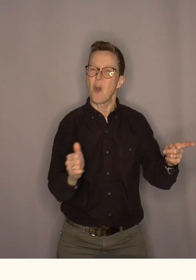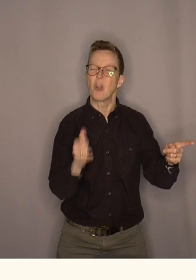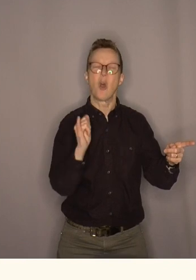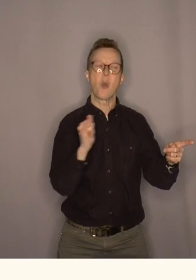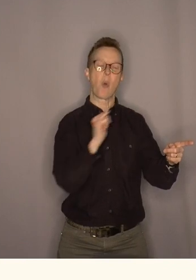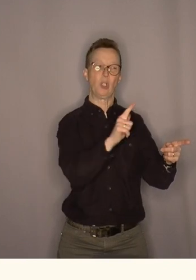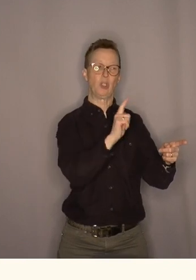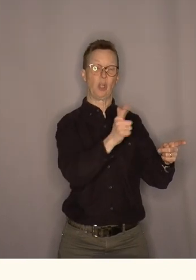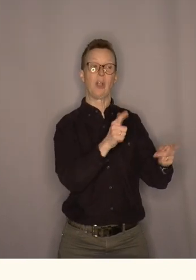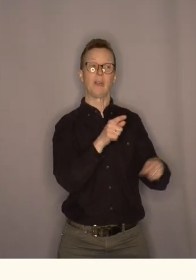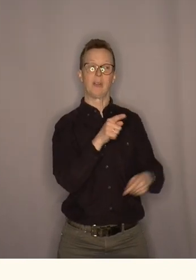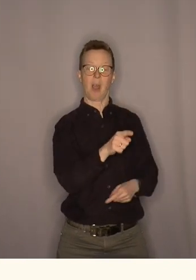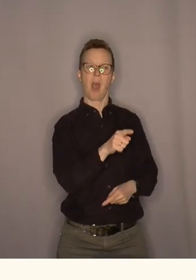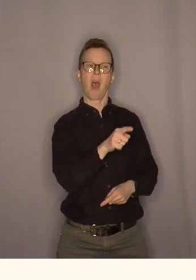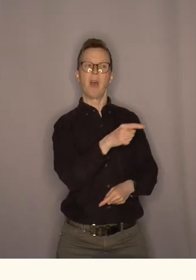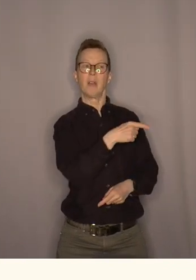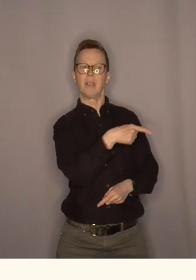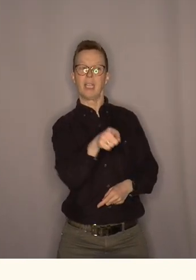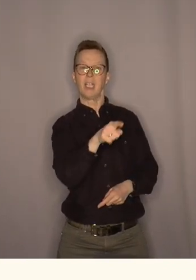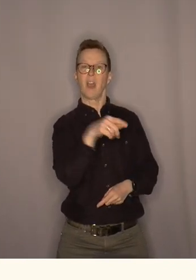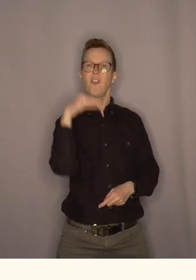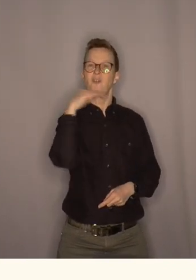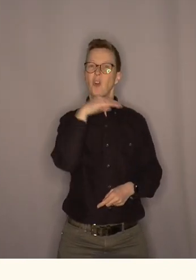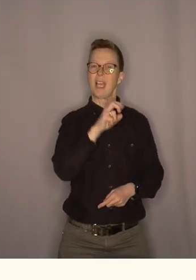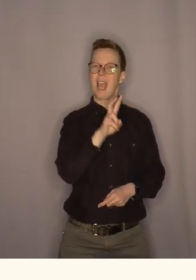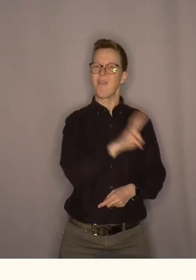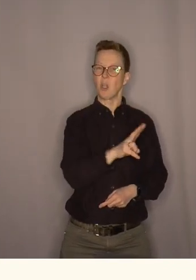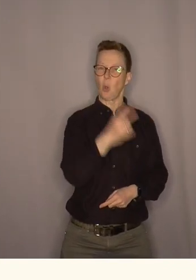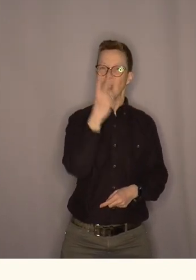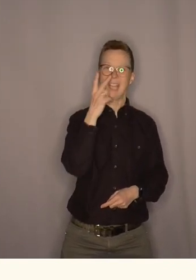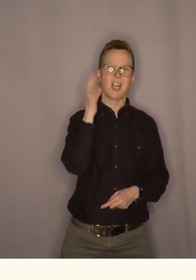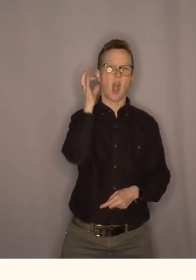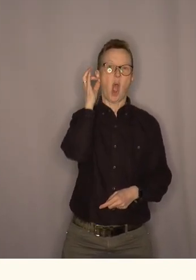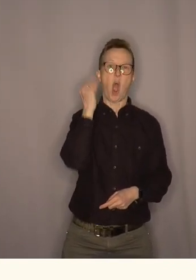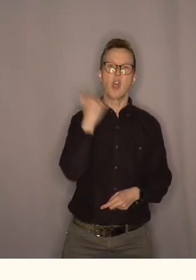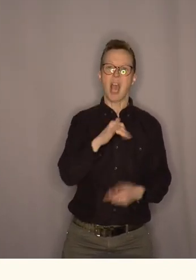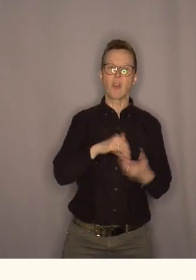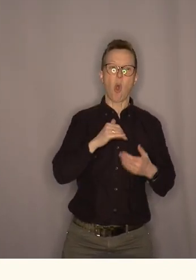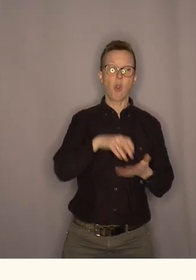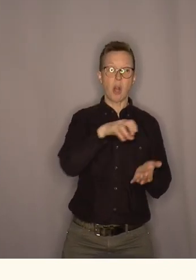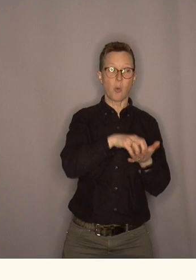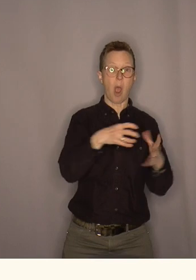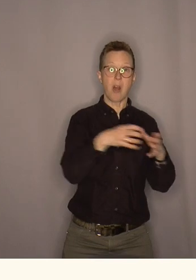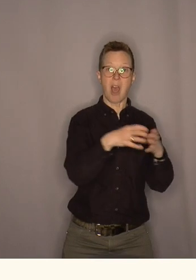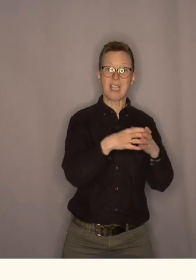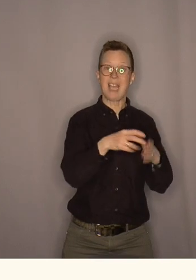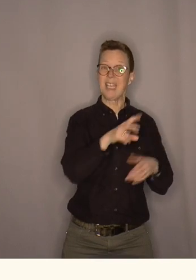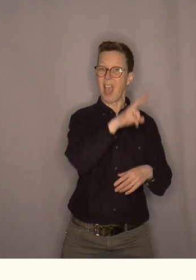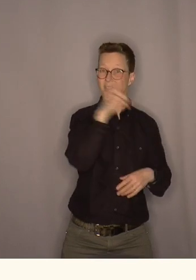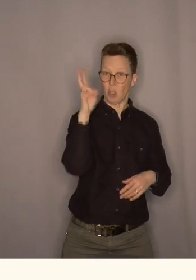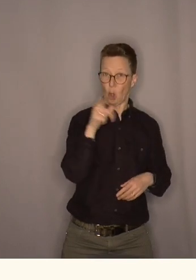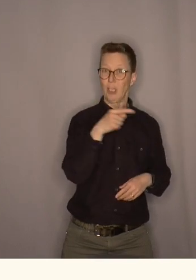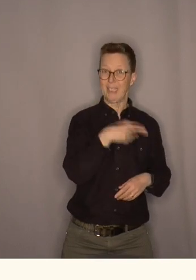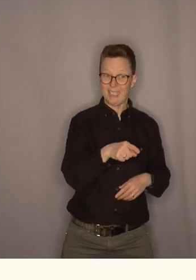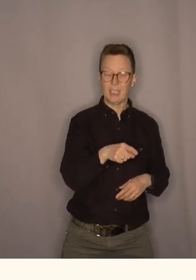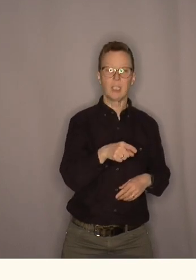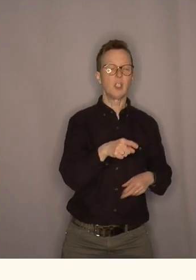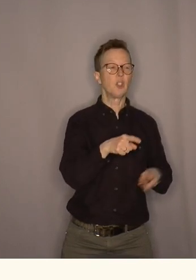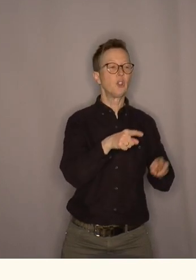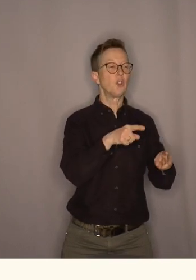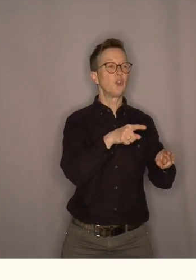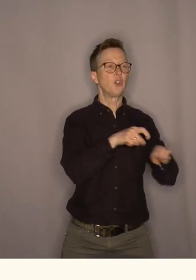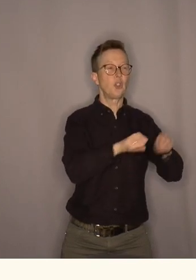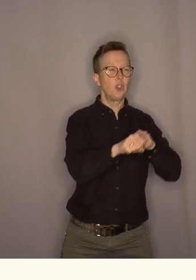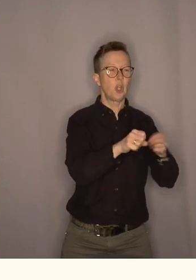nei det er rett og slett fordi de ser at Ørjen og lokallaget vårt i Varde de styrer byen og